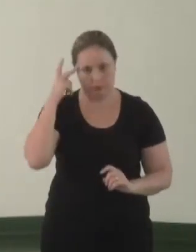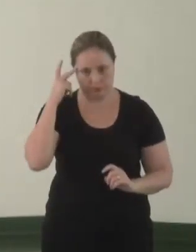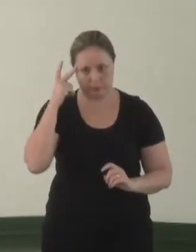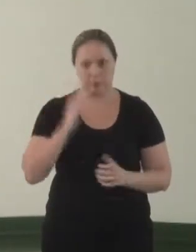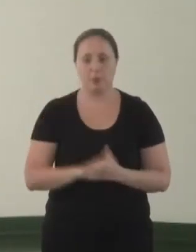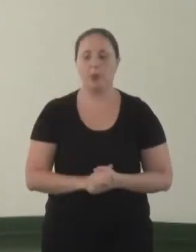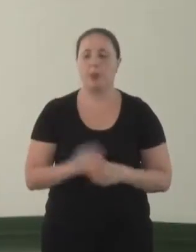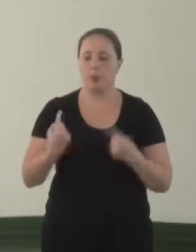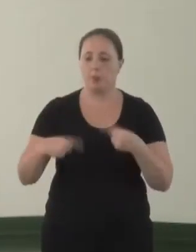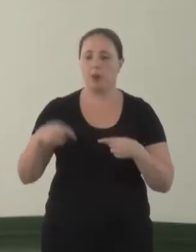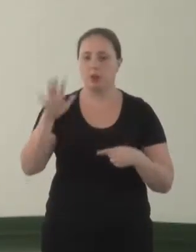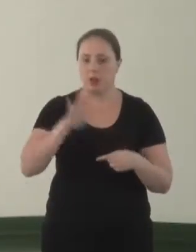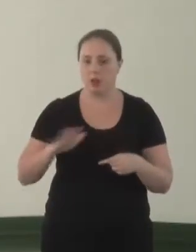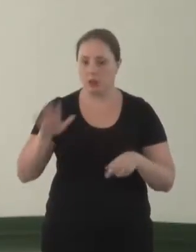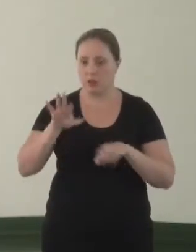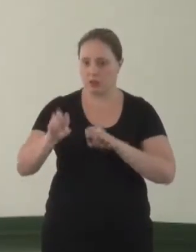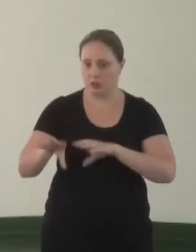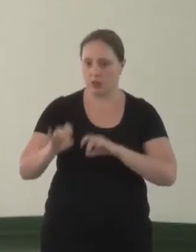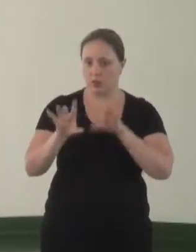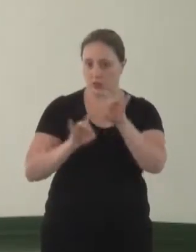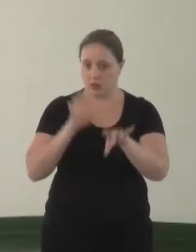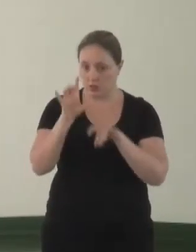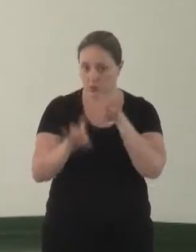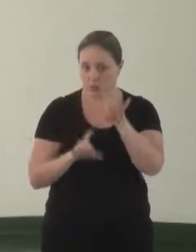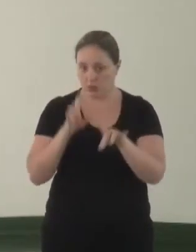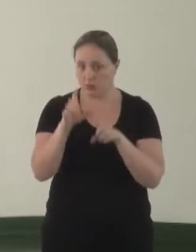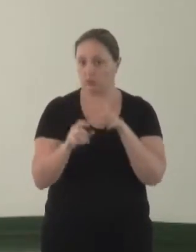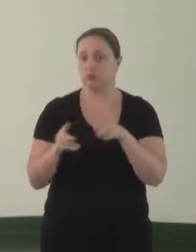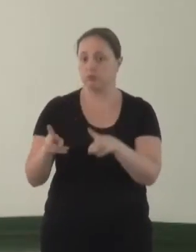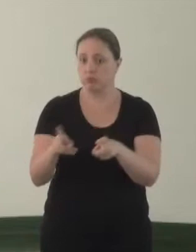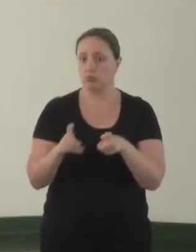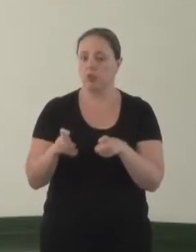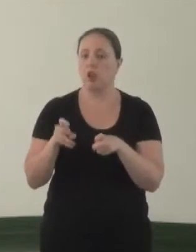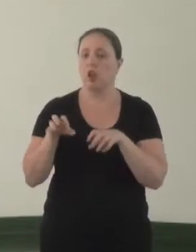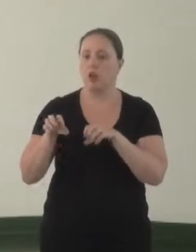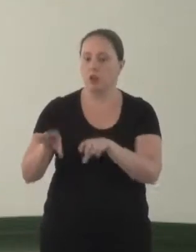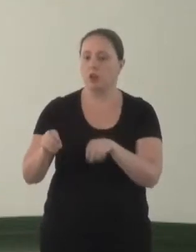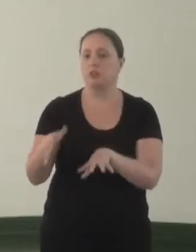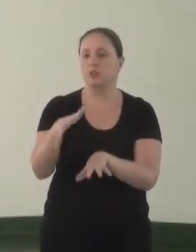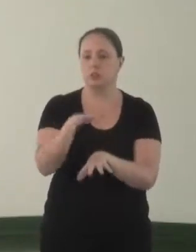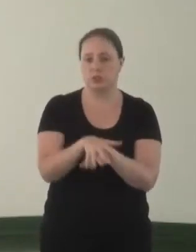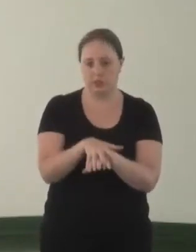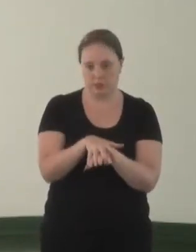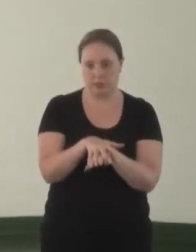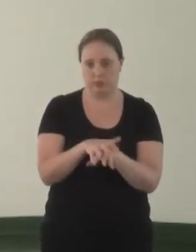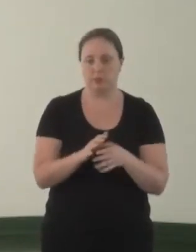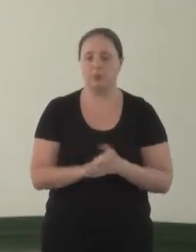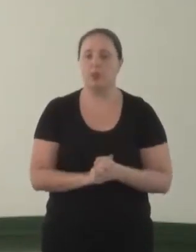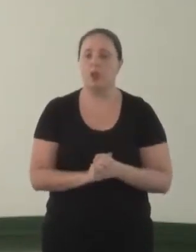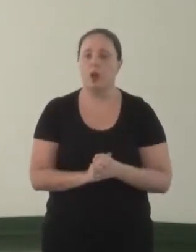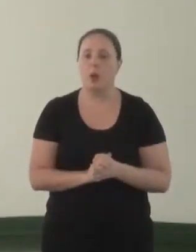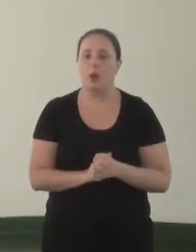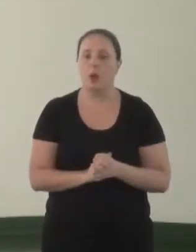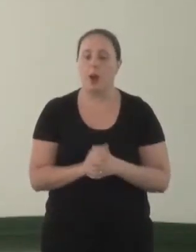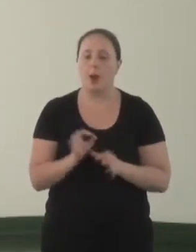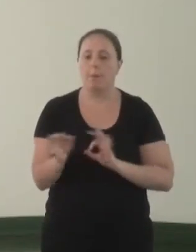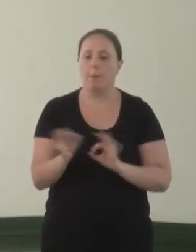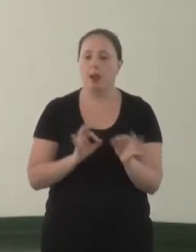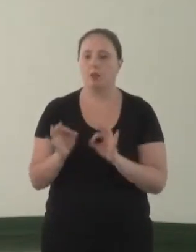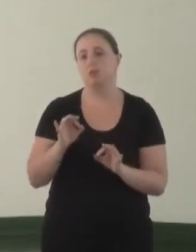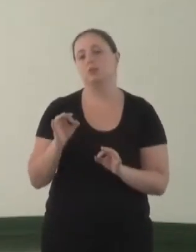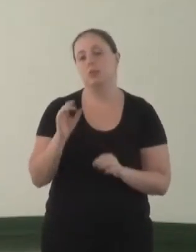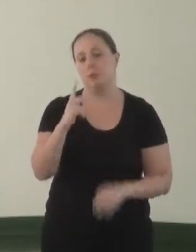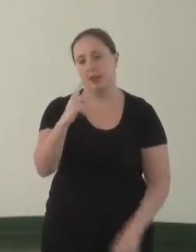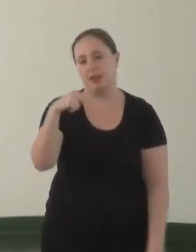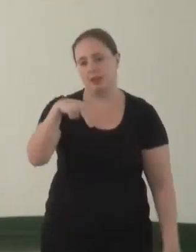da Política Nacional de Educação Especial, na perspectiva da educação inclusiva, do Plano Nacional dos Direitos da